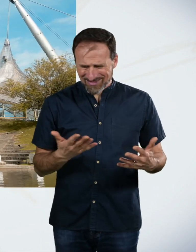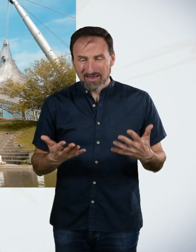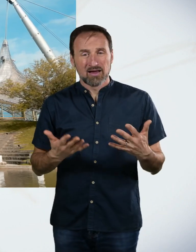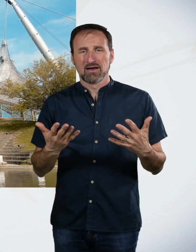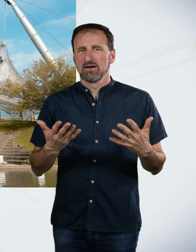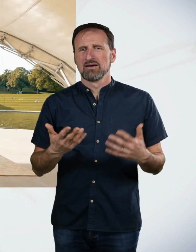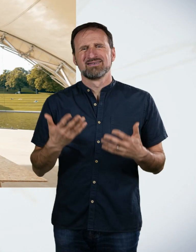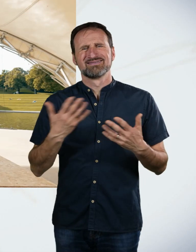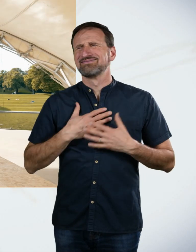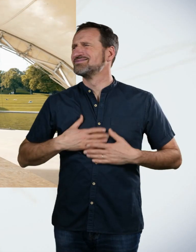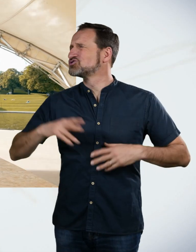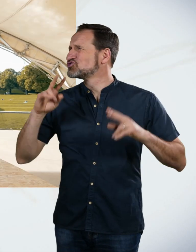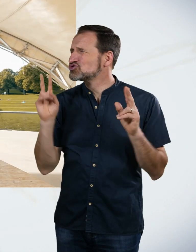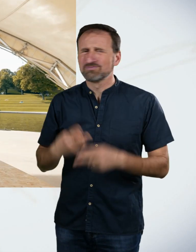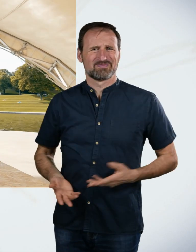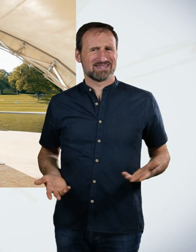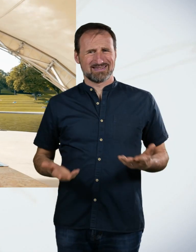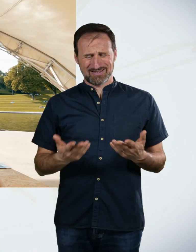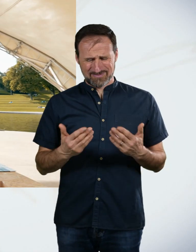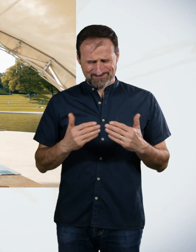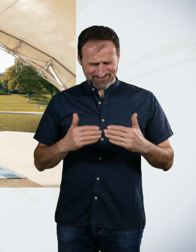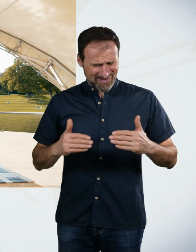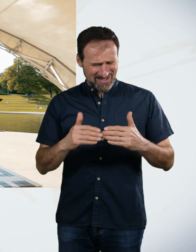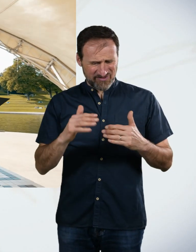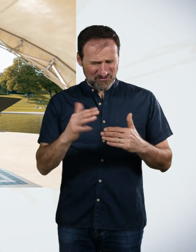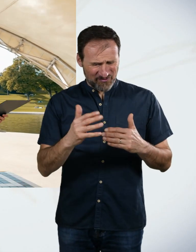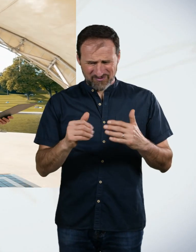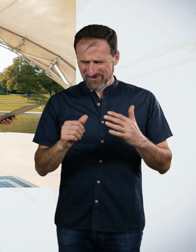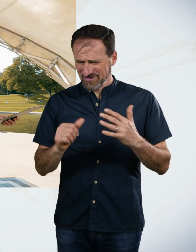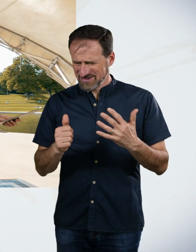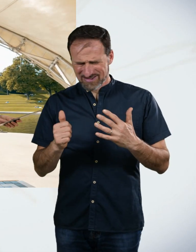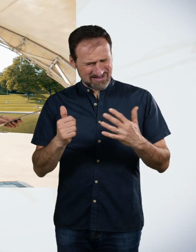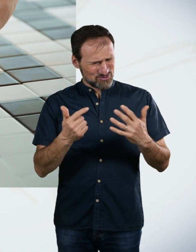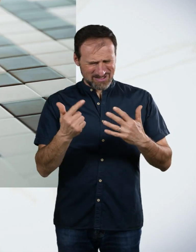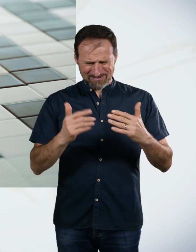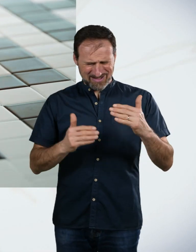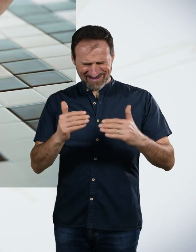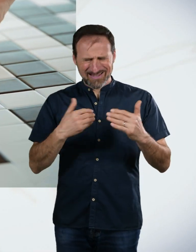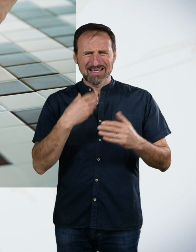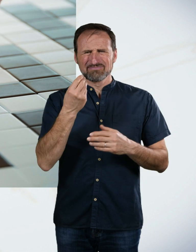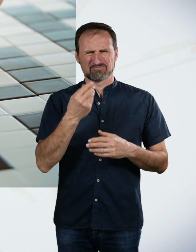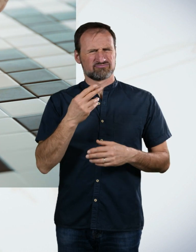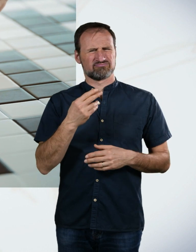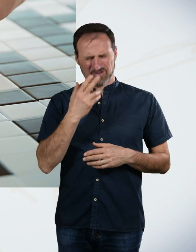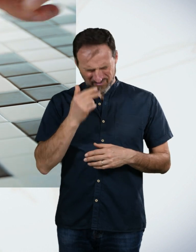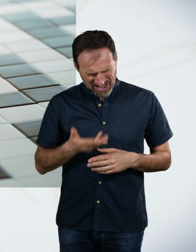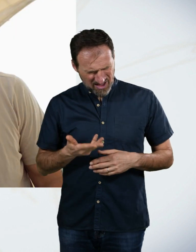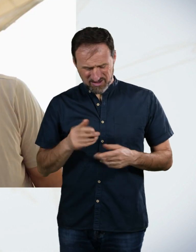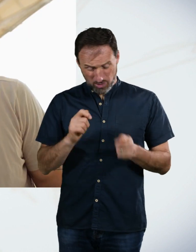Irgendwas stimmt nicht. Ich glaube, bei Reihe 5, 6 oder 7 wurde ich langsam stutzig. Da habe ich gemerkt, dass ich immer mal wieder kleine Fehler gemacht habe und Sachen vertauscht habe,